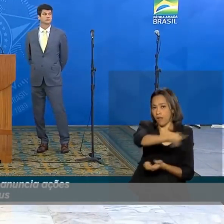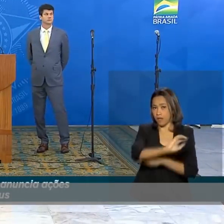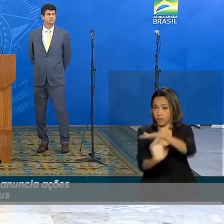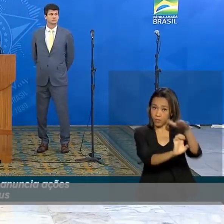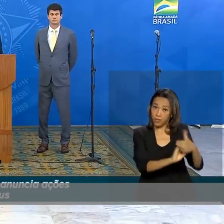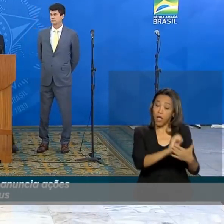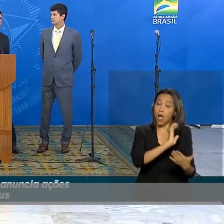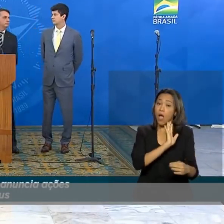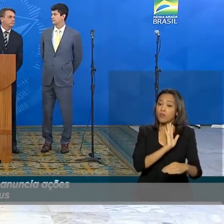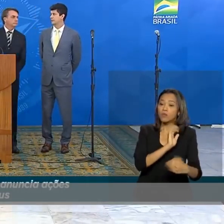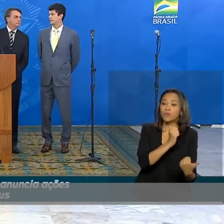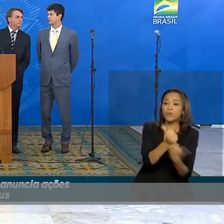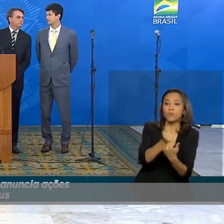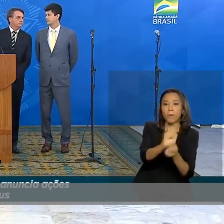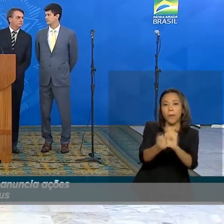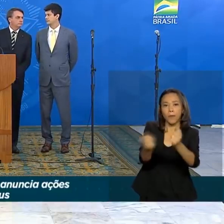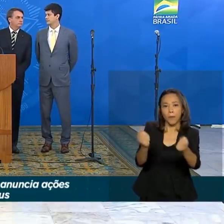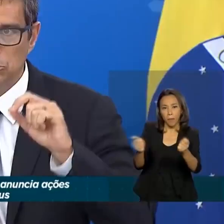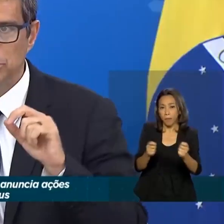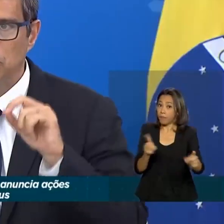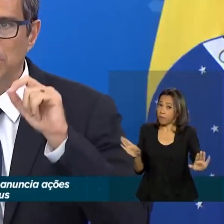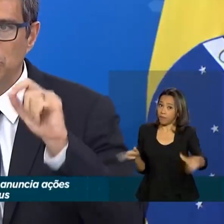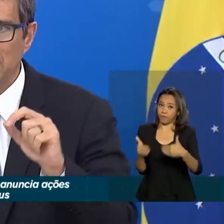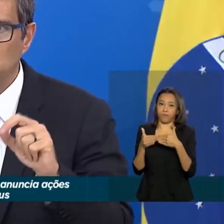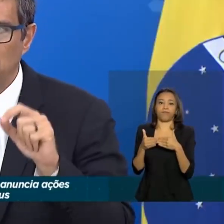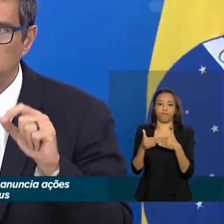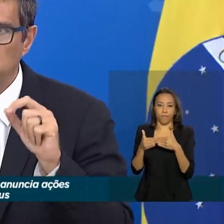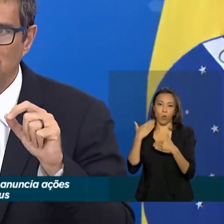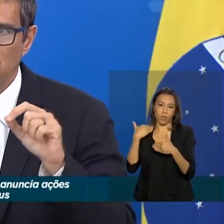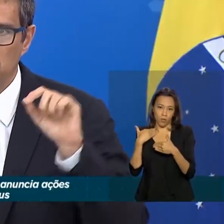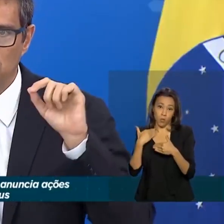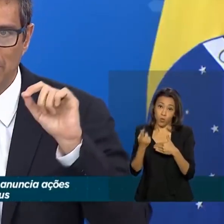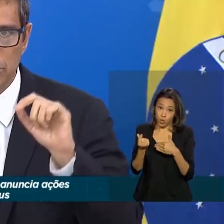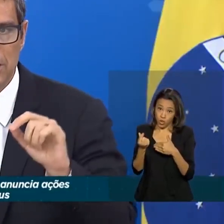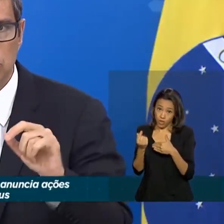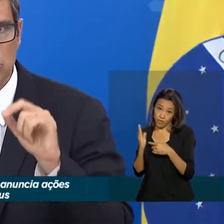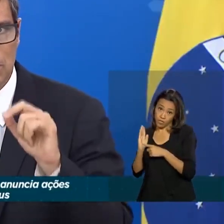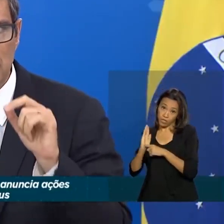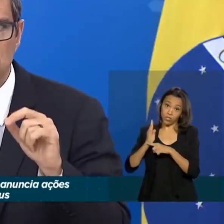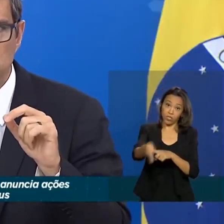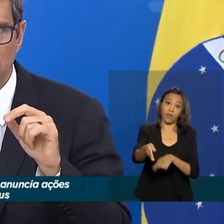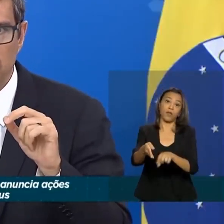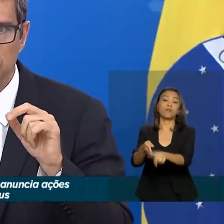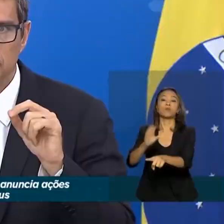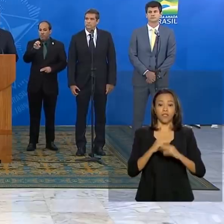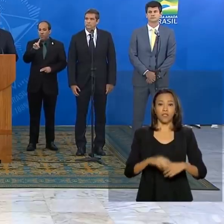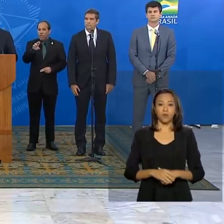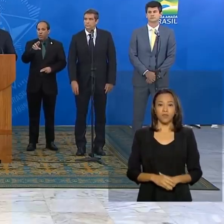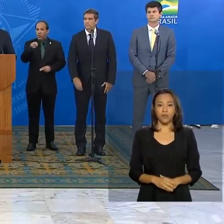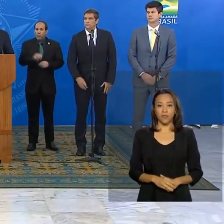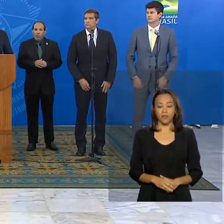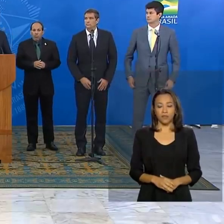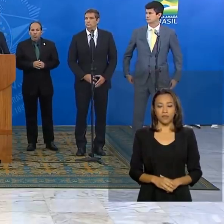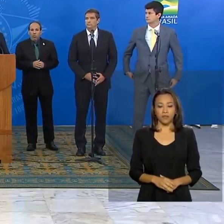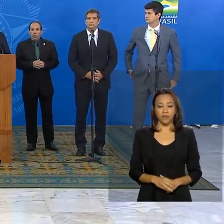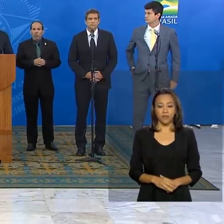empresa fecha o contrato com o banco, mas o dinheiro vai direto para o funcionário. O dinheiro vai cair direto no CPF do funcionário. Entre as